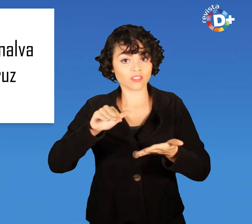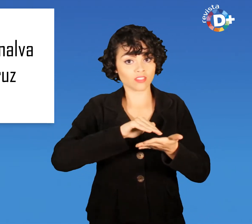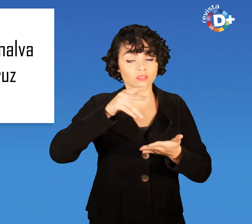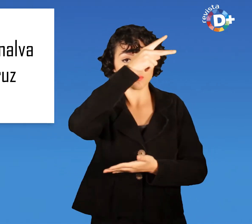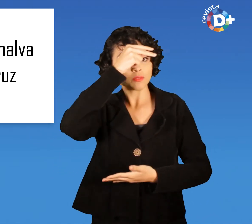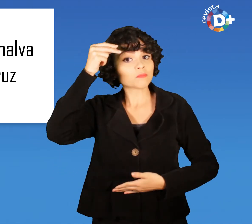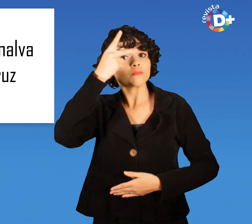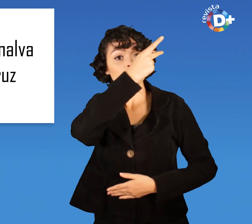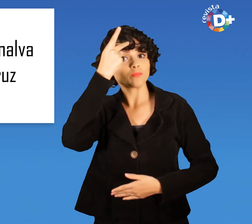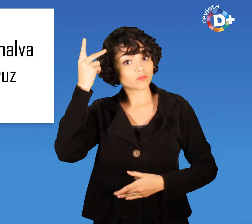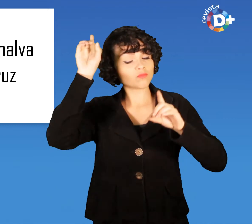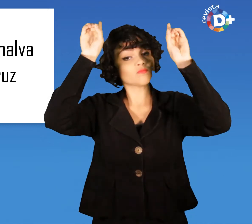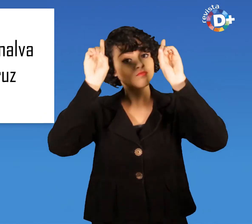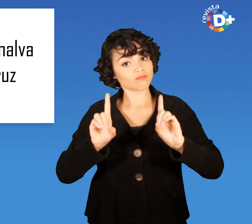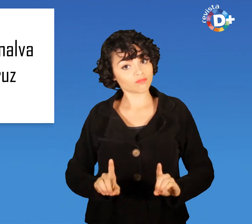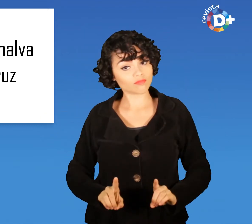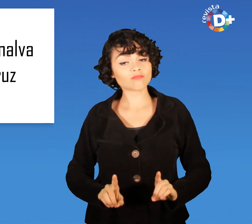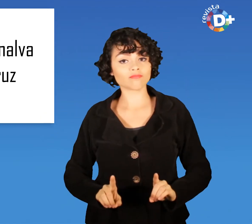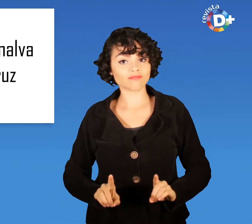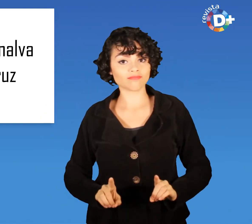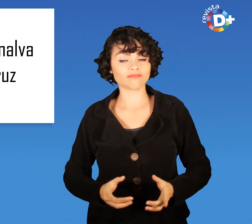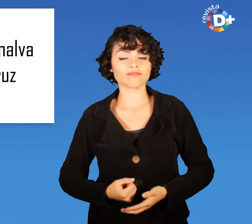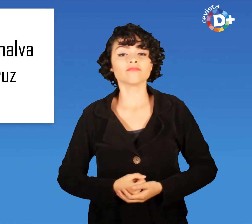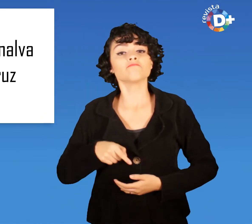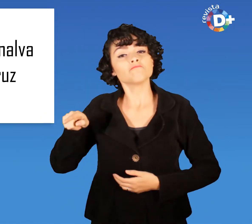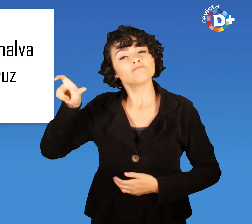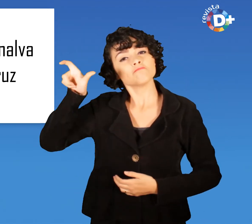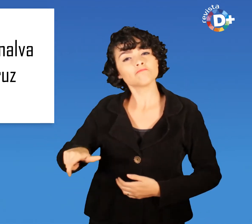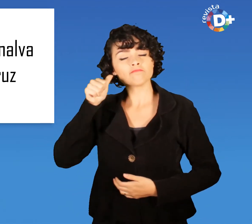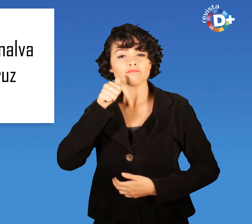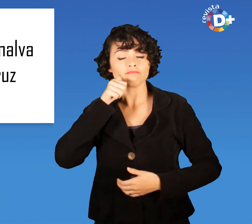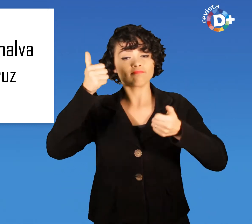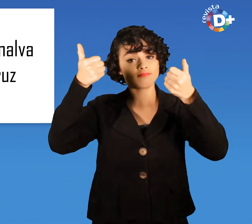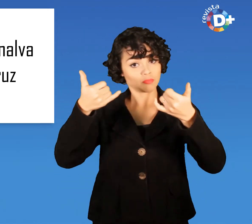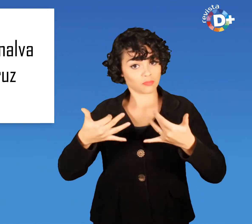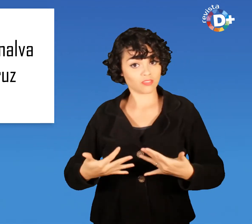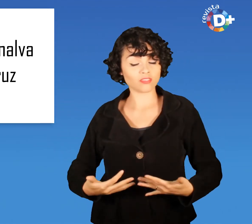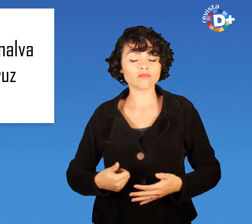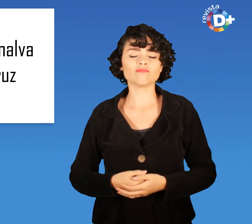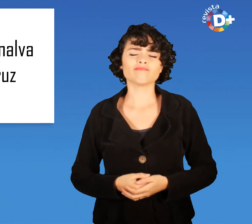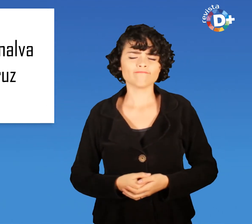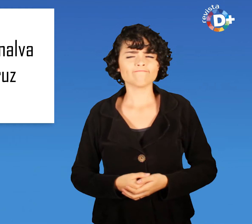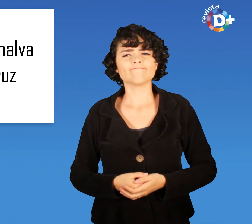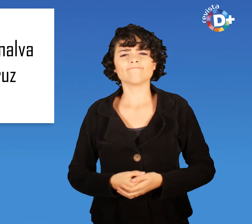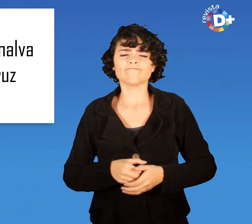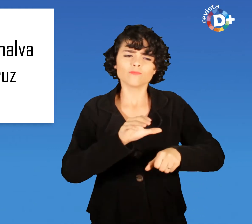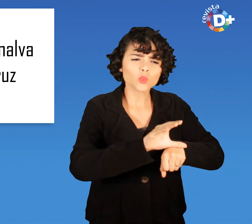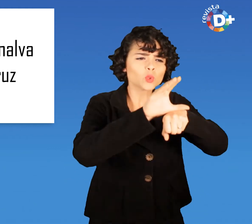Deficiência SMPD, diz que Todos os conselhos têm um papel